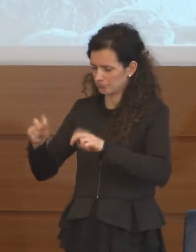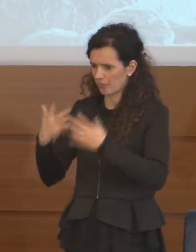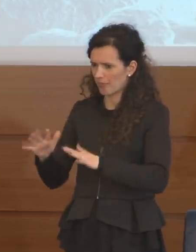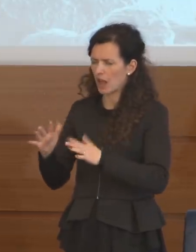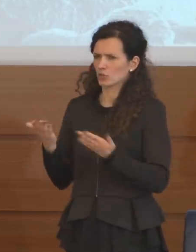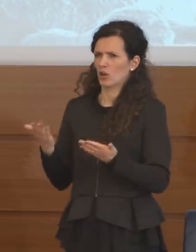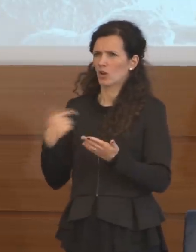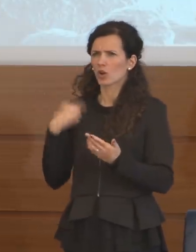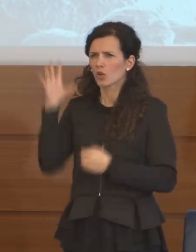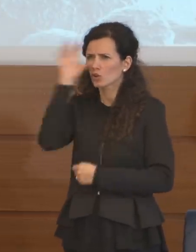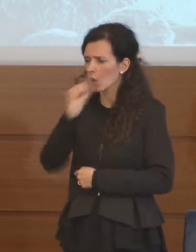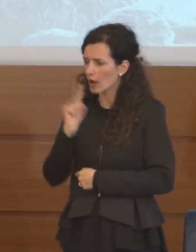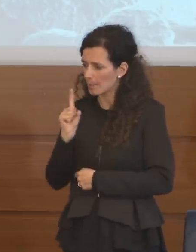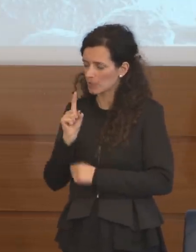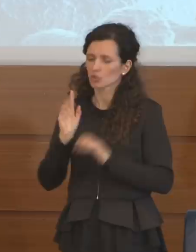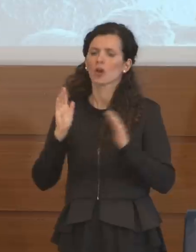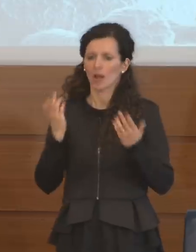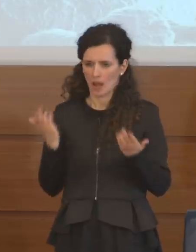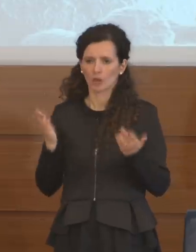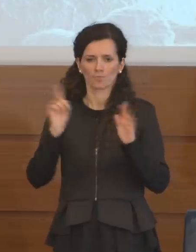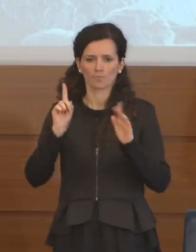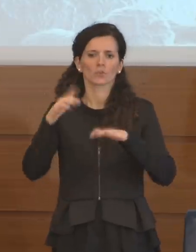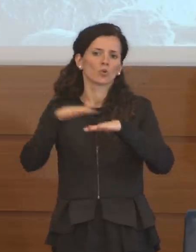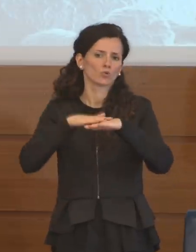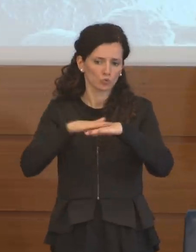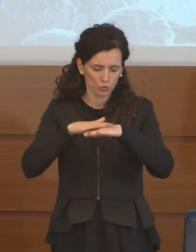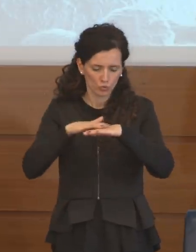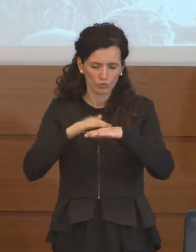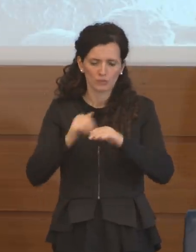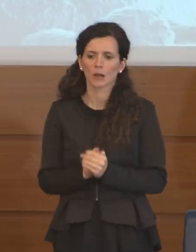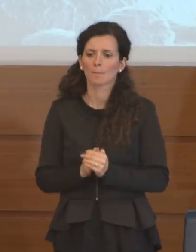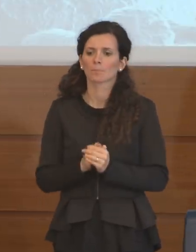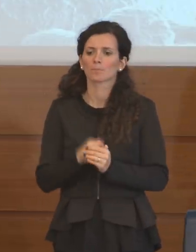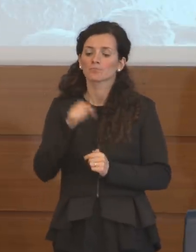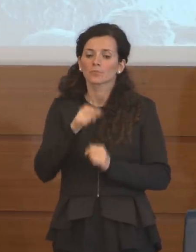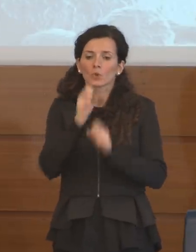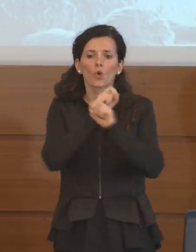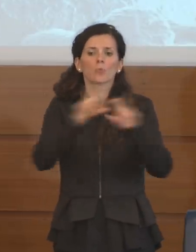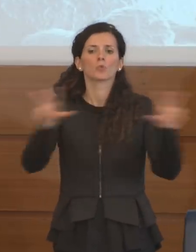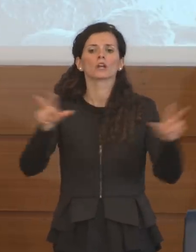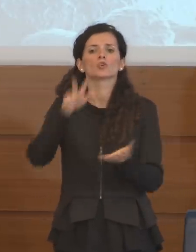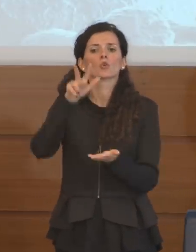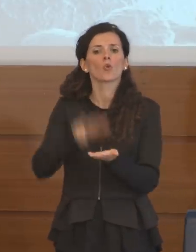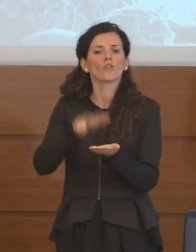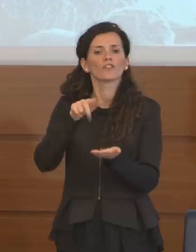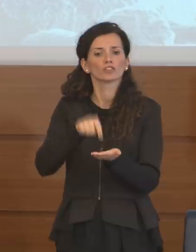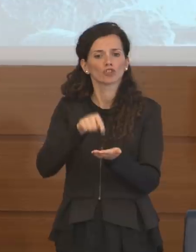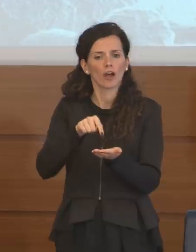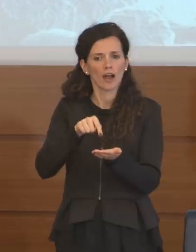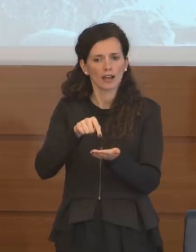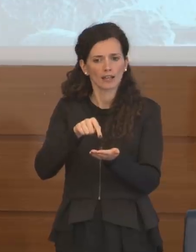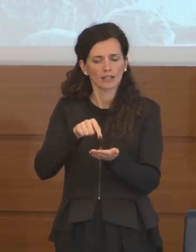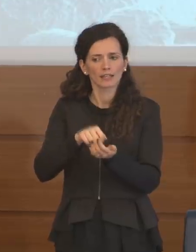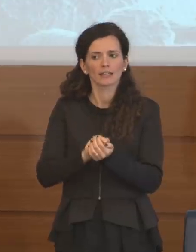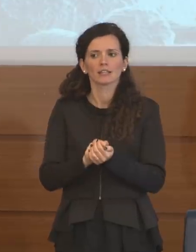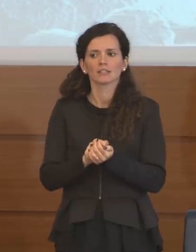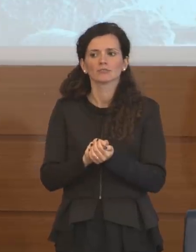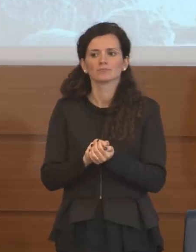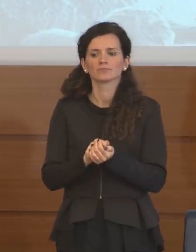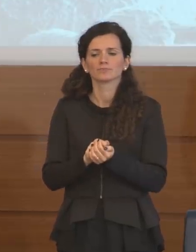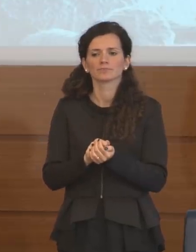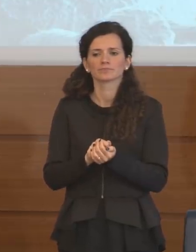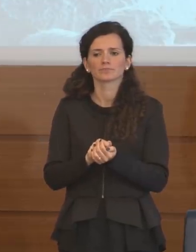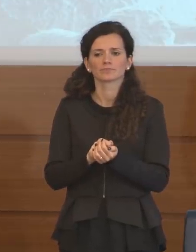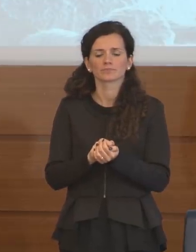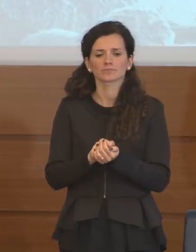non capisco il... Dal punto di vista, no scusate, dal punto di vista della comunicazione ufficiale noi stiamo dando